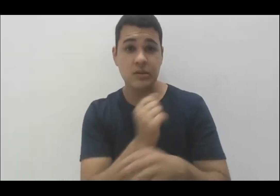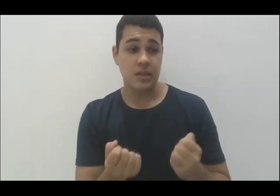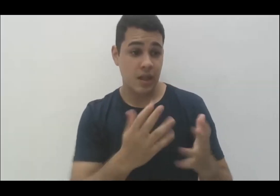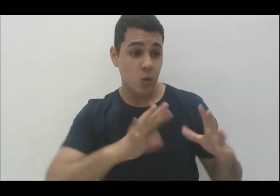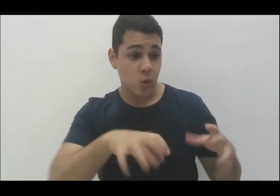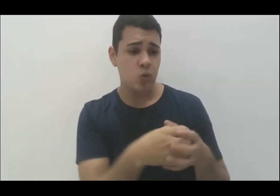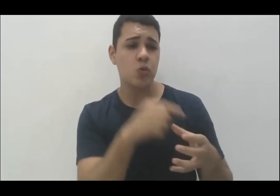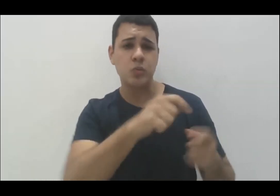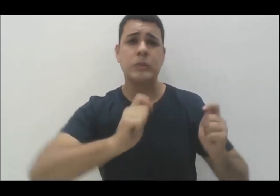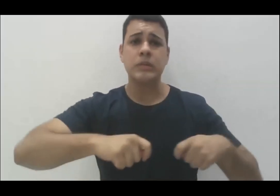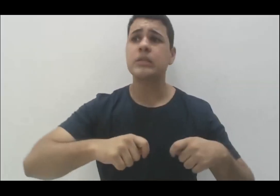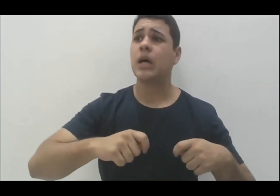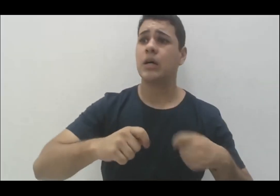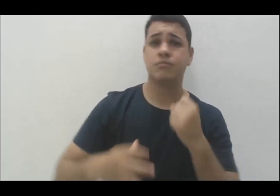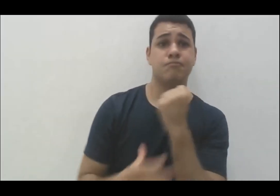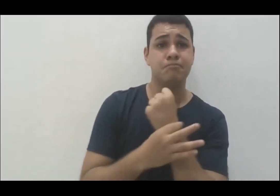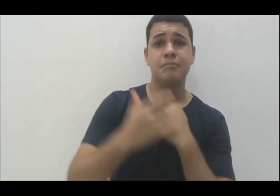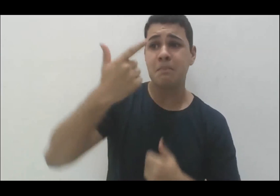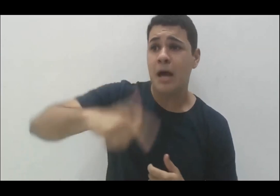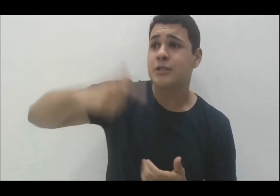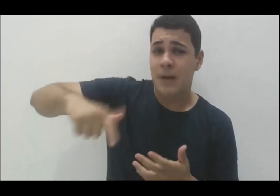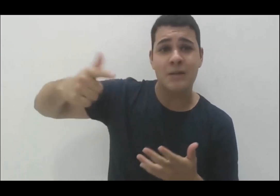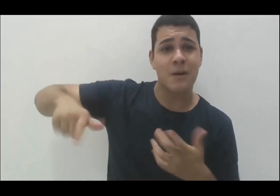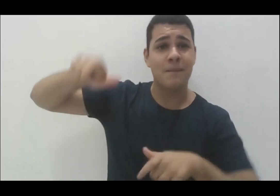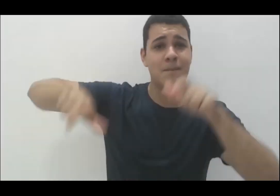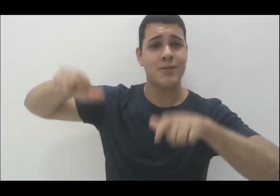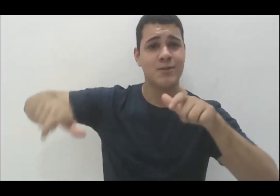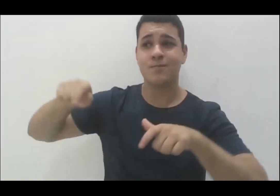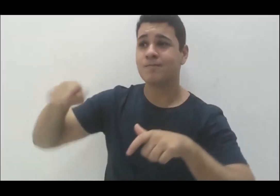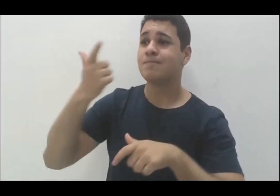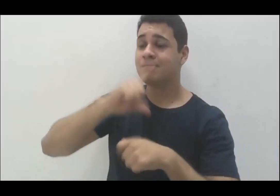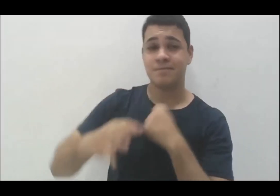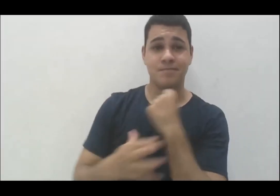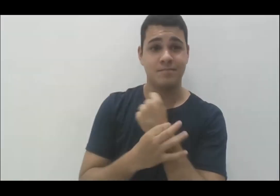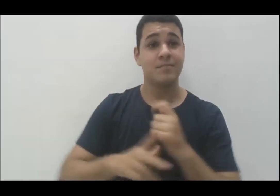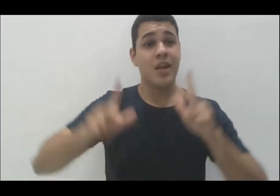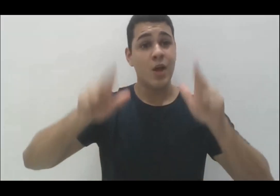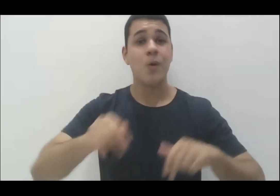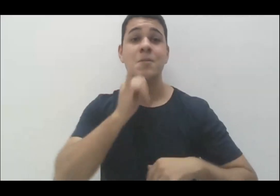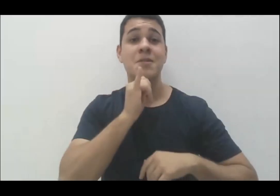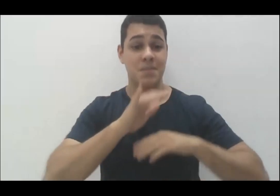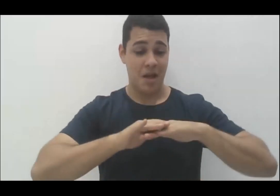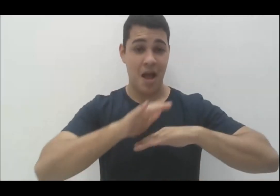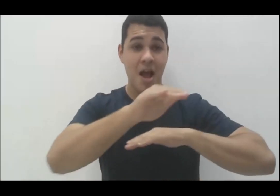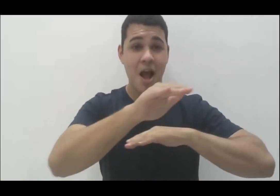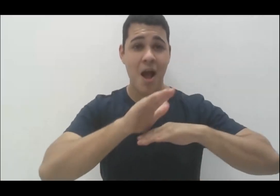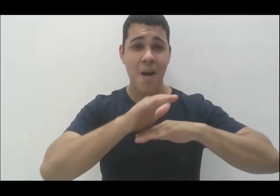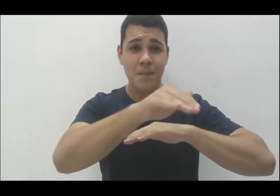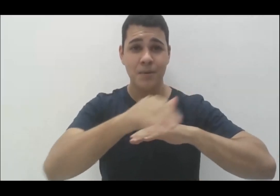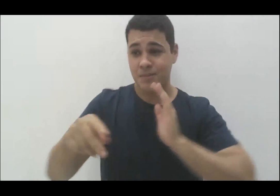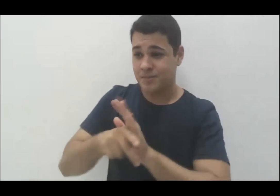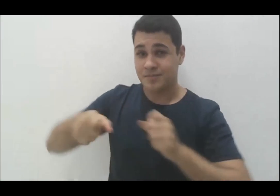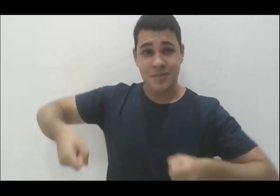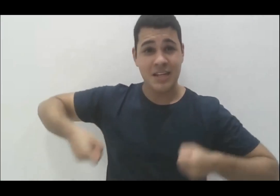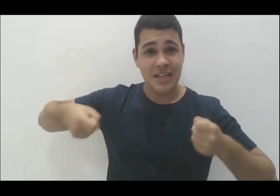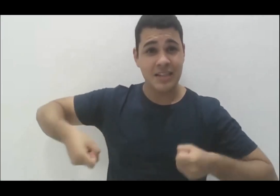beneficiamos todos os outros. Essa que a grande questão, que nem a história da rampa. Quando você faz a rampa para o cadeirante, você